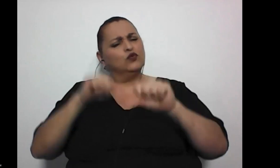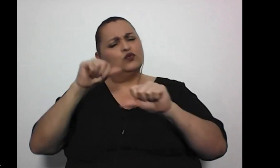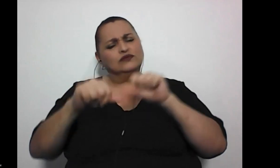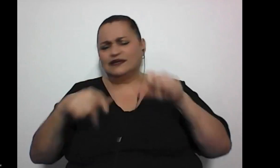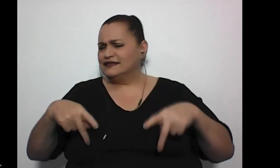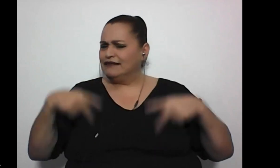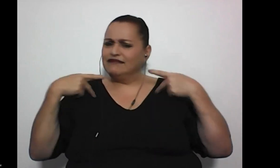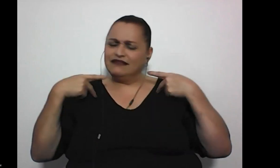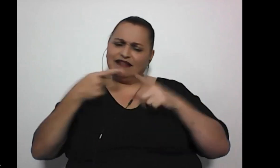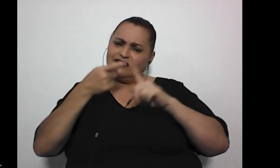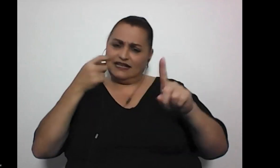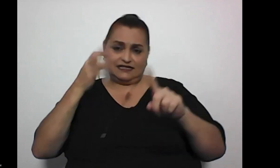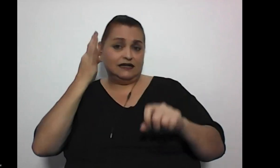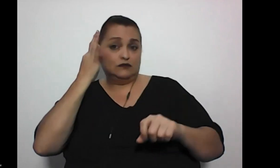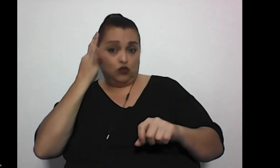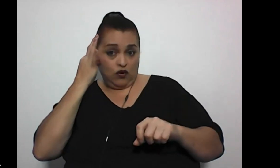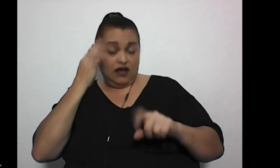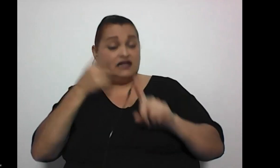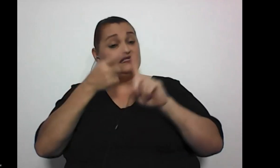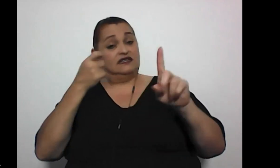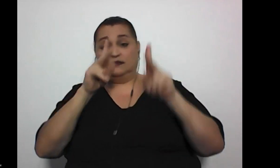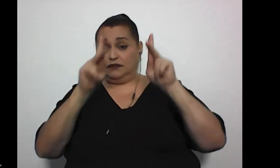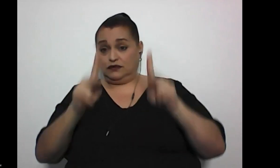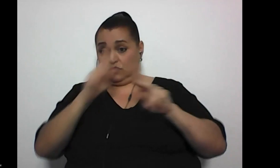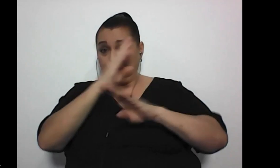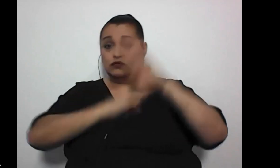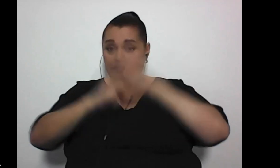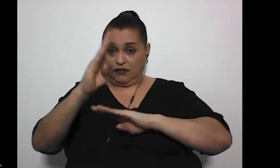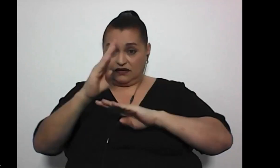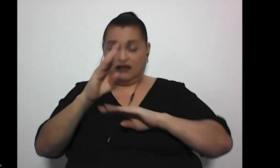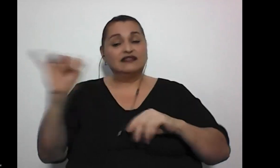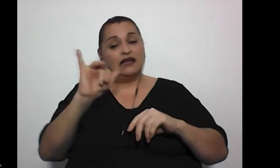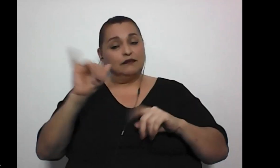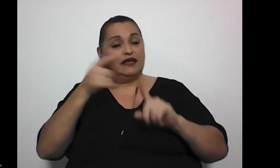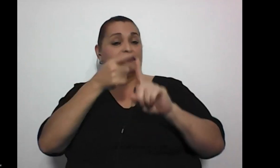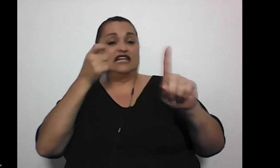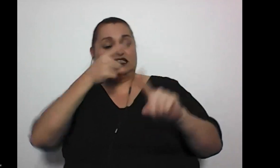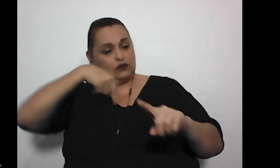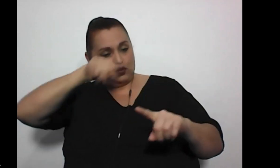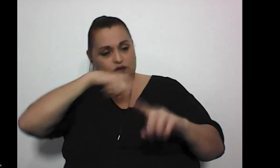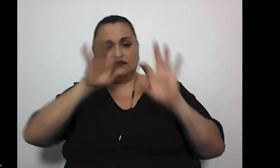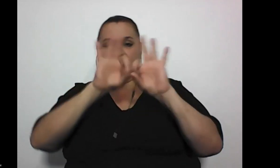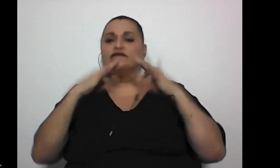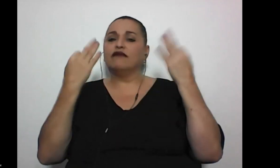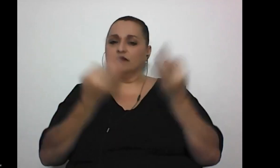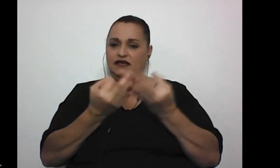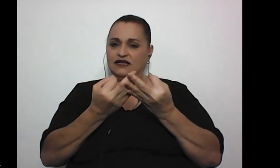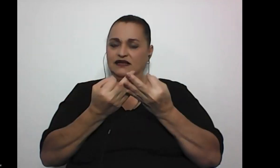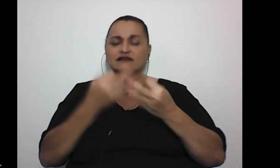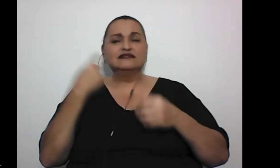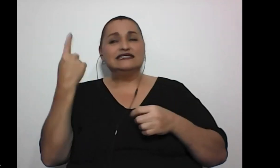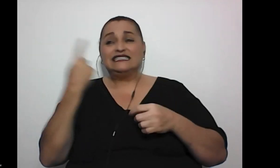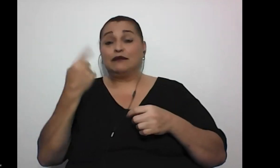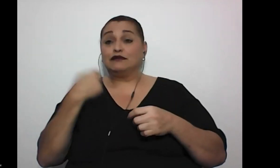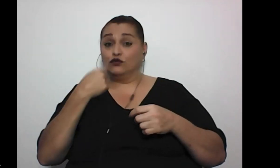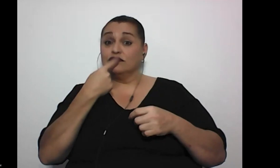no solo desde las mujeres o desde las personas con discapacidad sino desde nuestras familias y casi siempre cuando